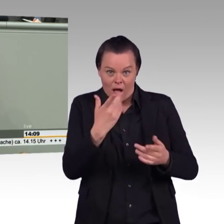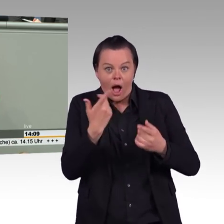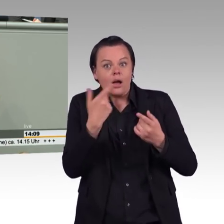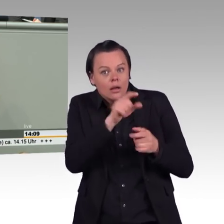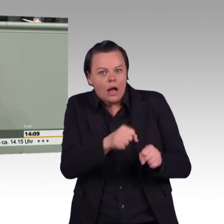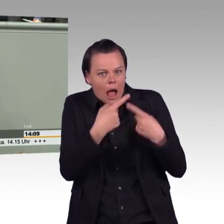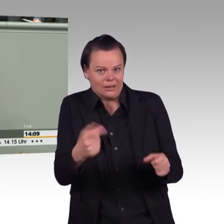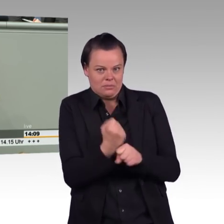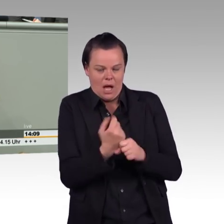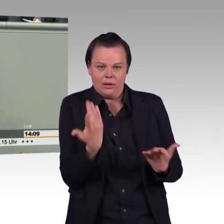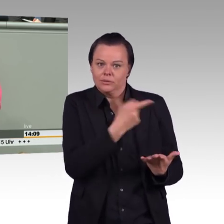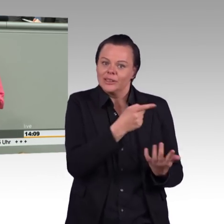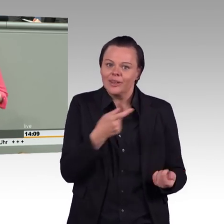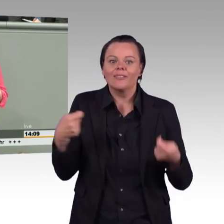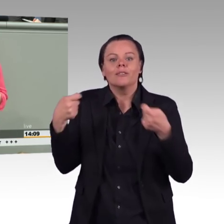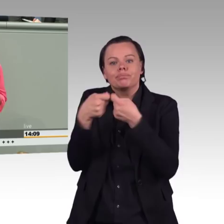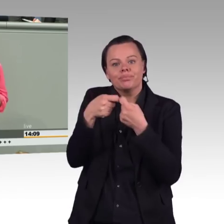Status Quo. Und jetzt.